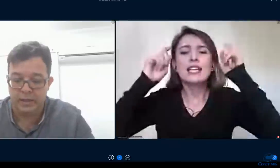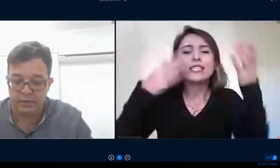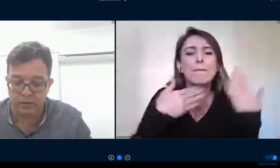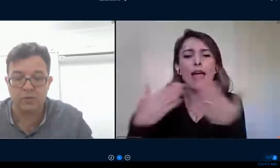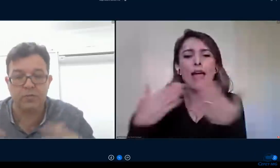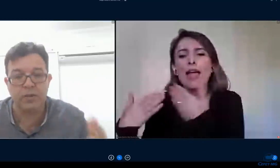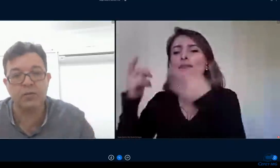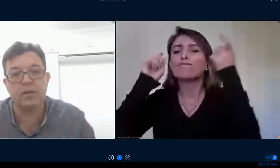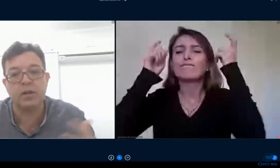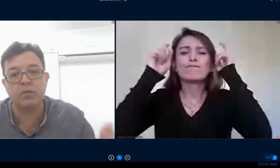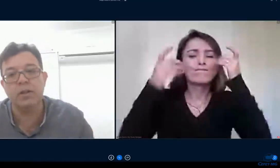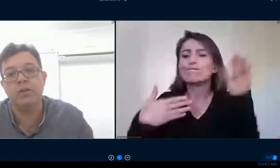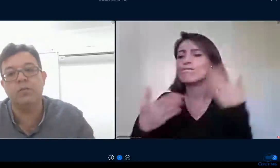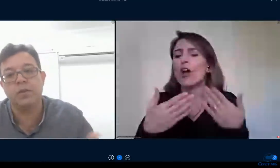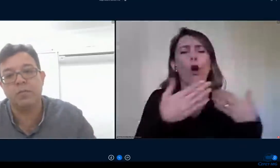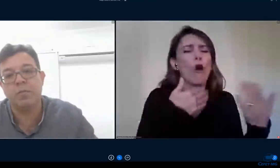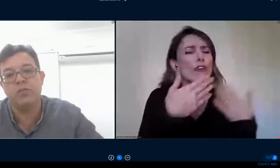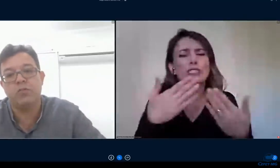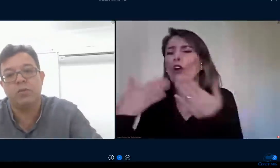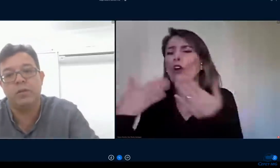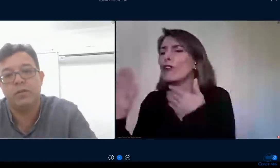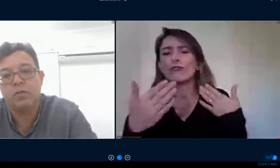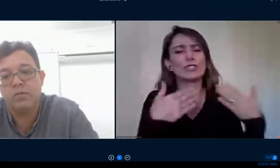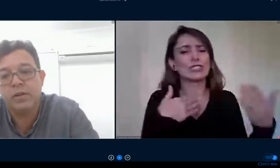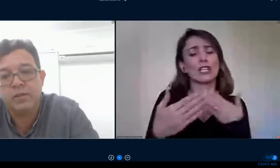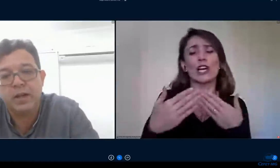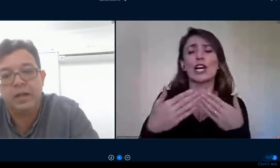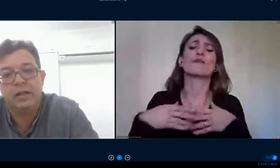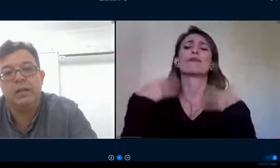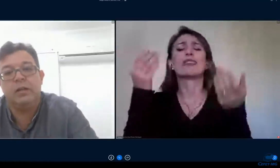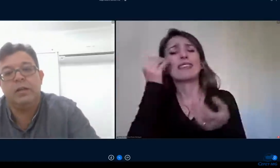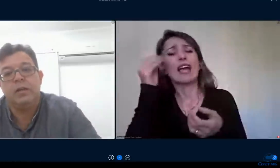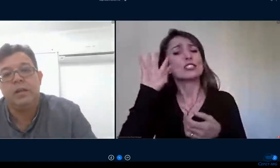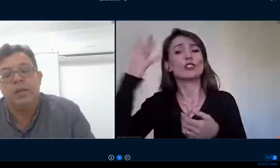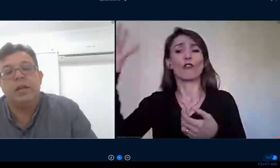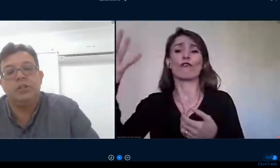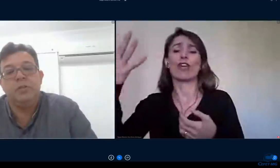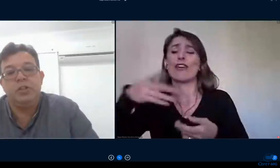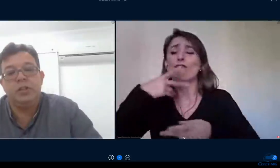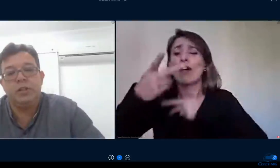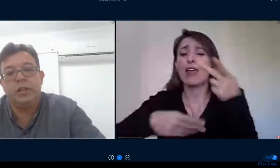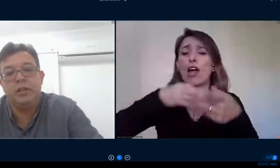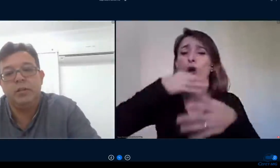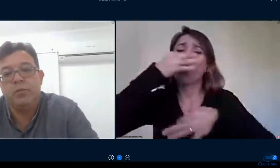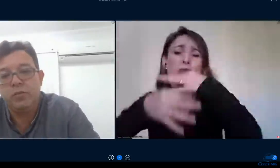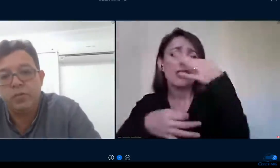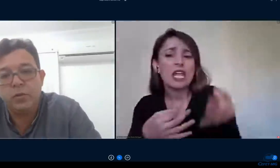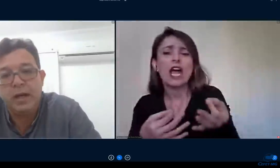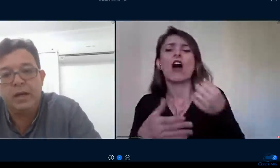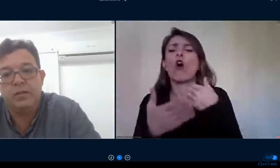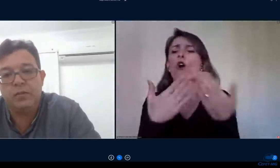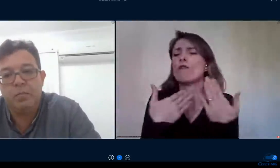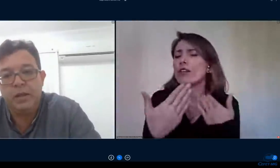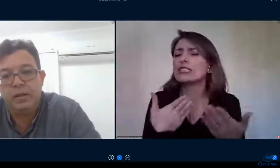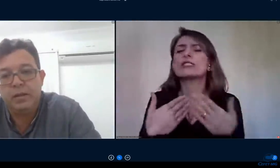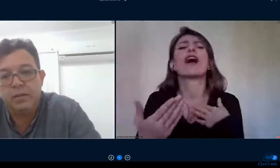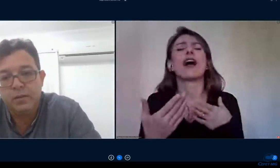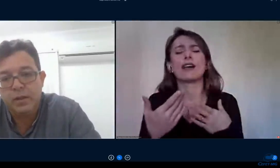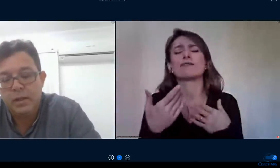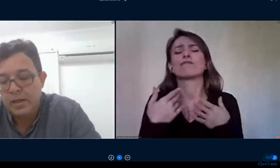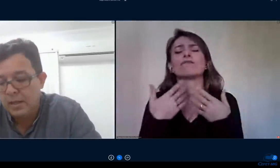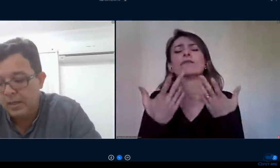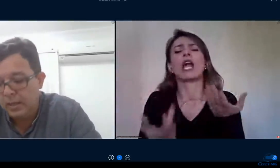dissolver os antagonismos as paixões e conversar e e admitir que teríamos dificuldades